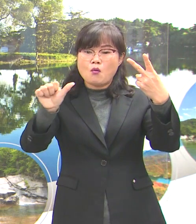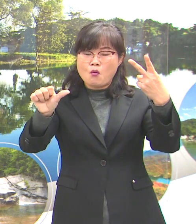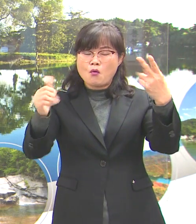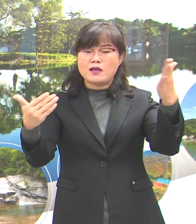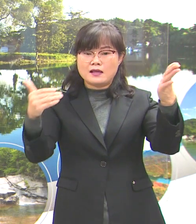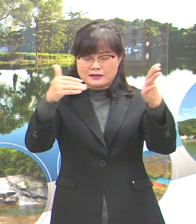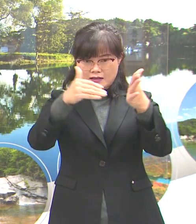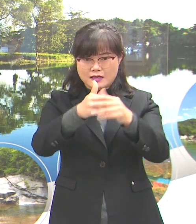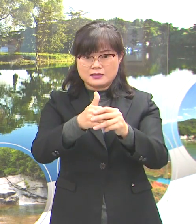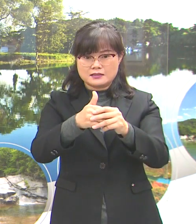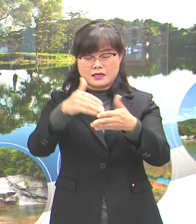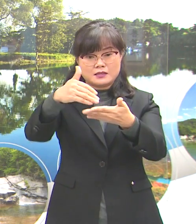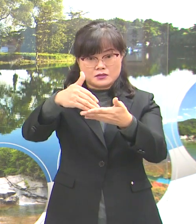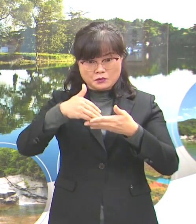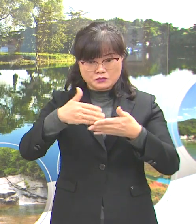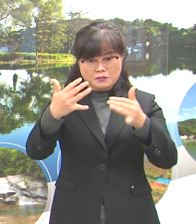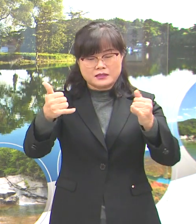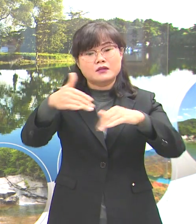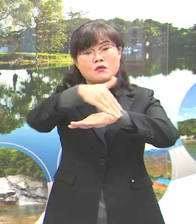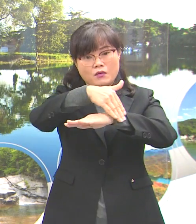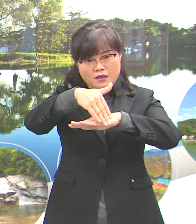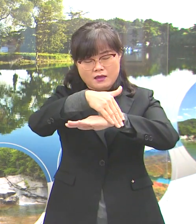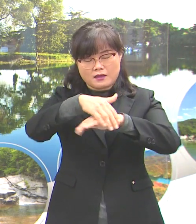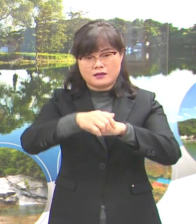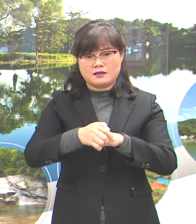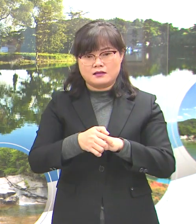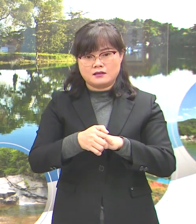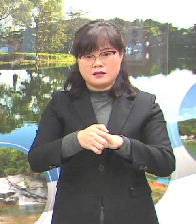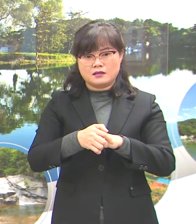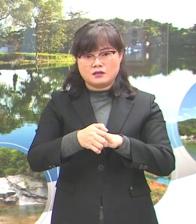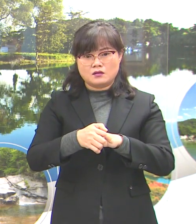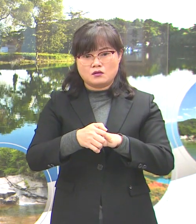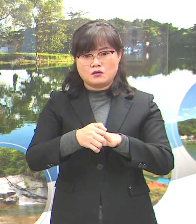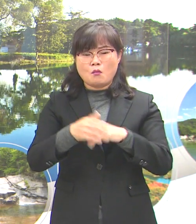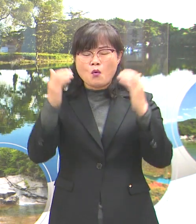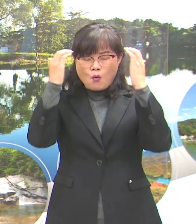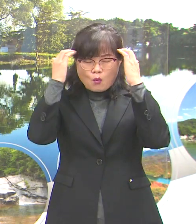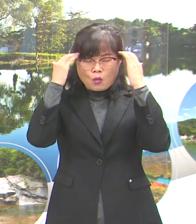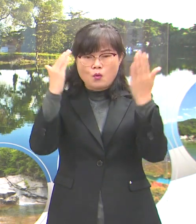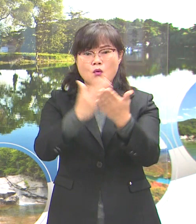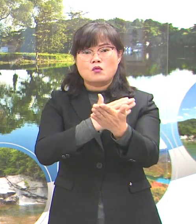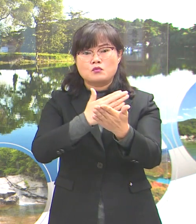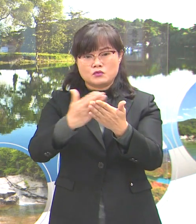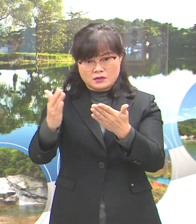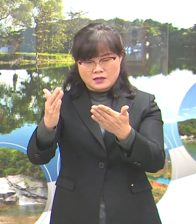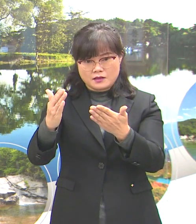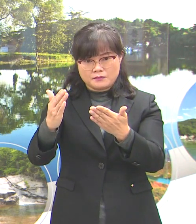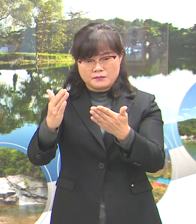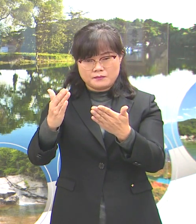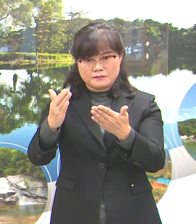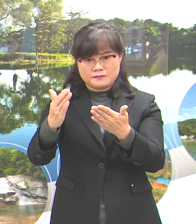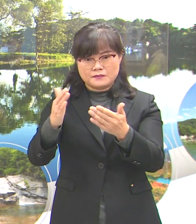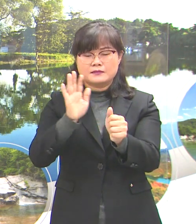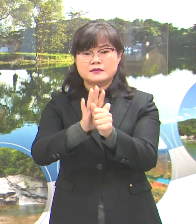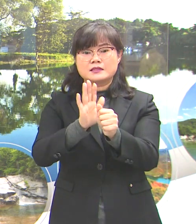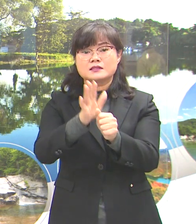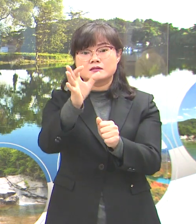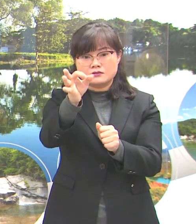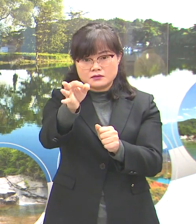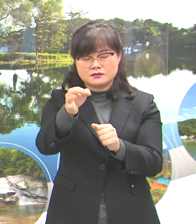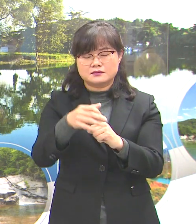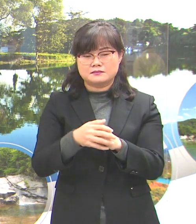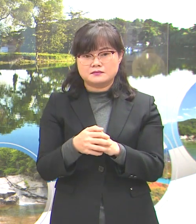접수받을 예정인 고통분담, 송금, 재난지원금은